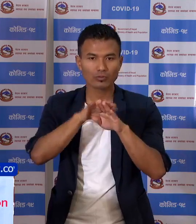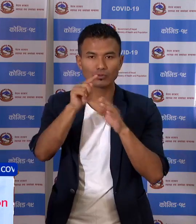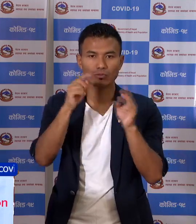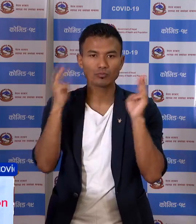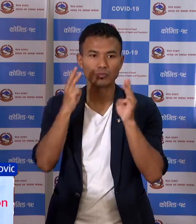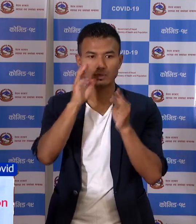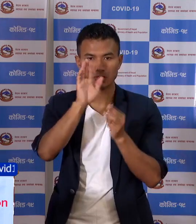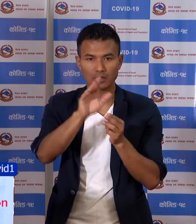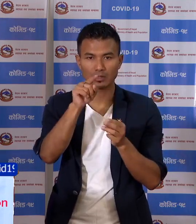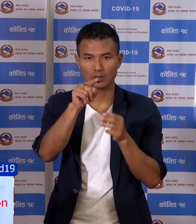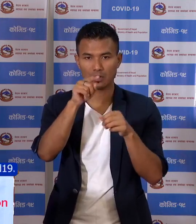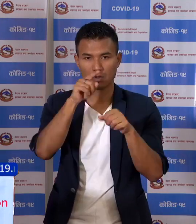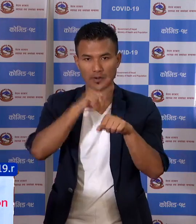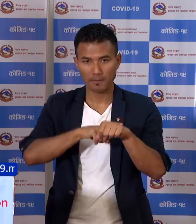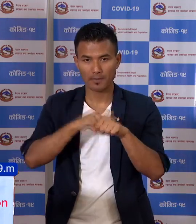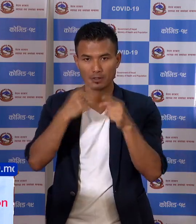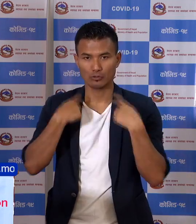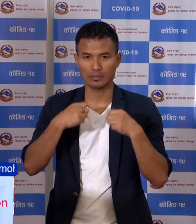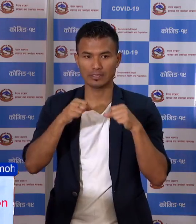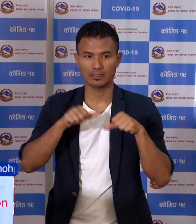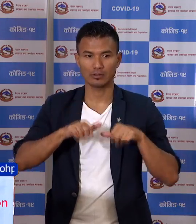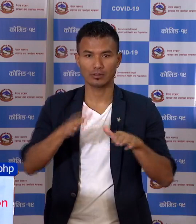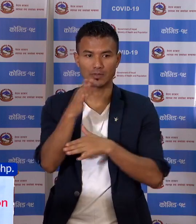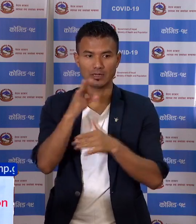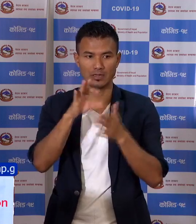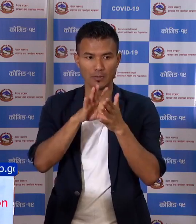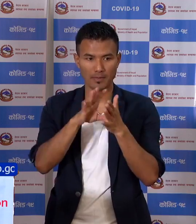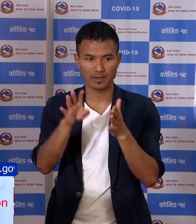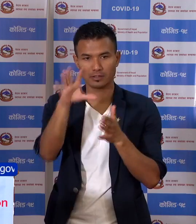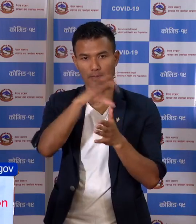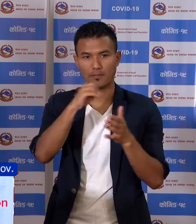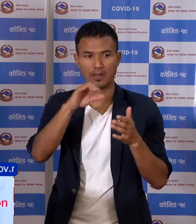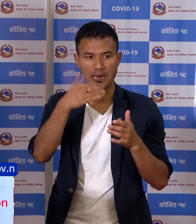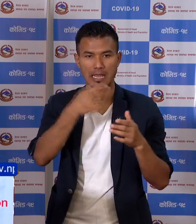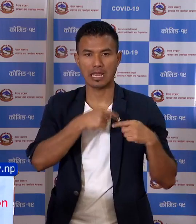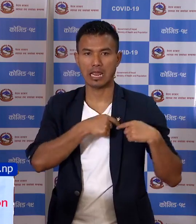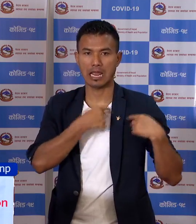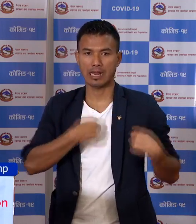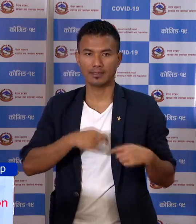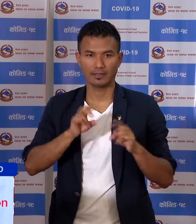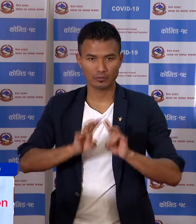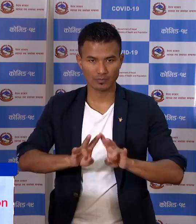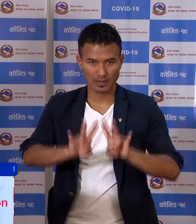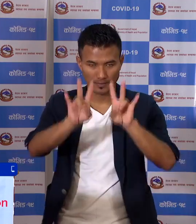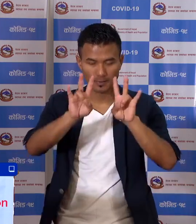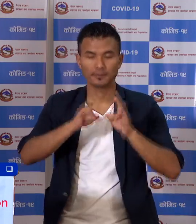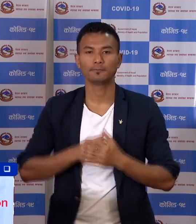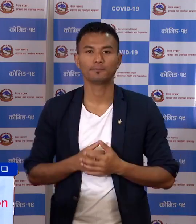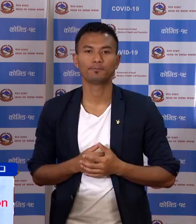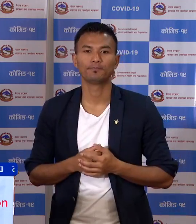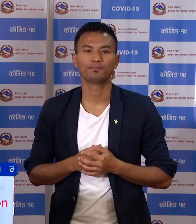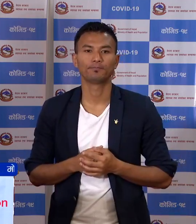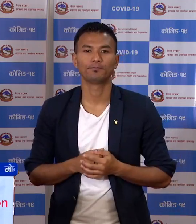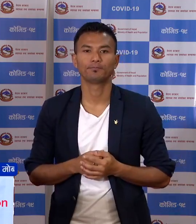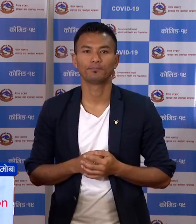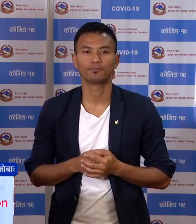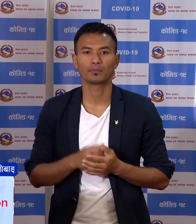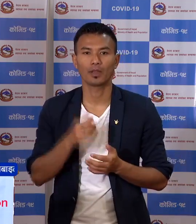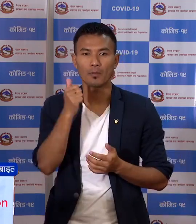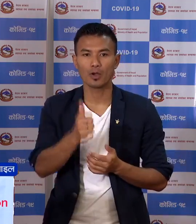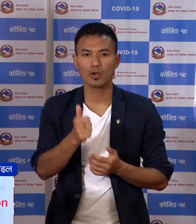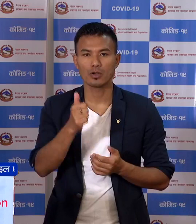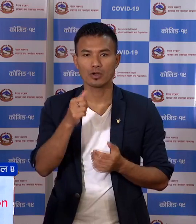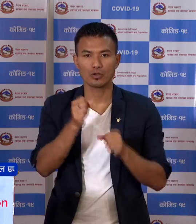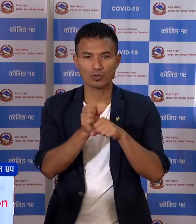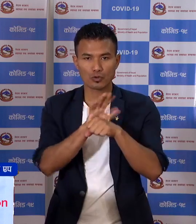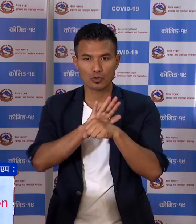स्वास्थेत थाजन संख्या मंत्रालेको तरफाटा सबयलाया हामी हार्दिक सुभकामना बेक्तवर्न चाहां छो अब